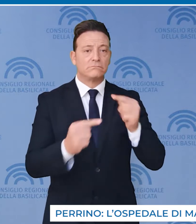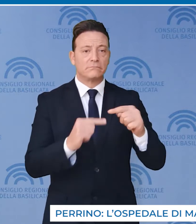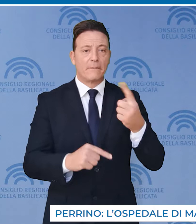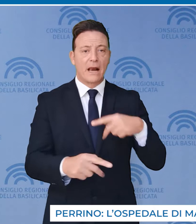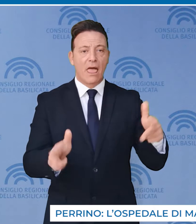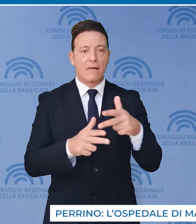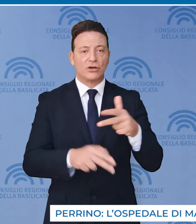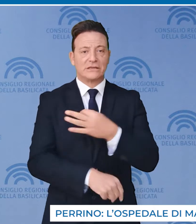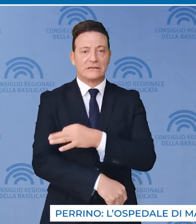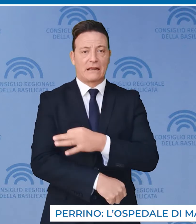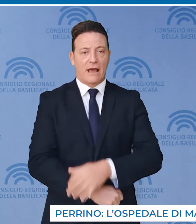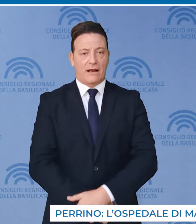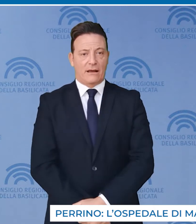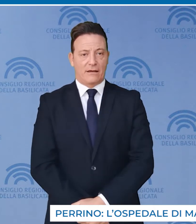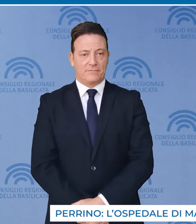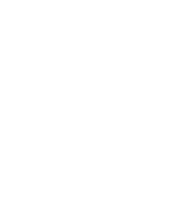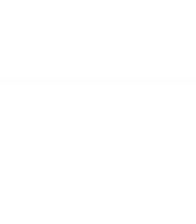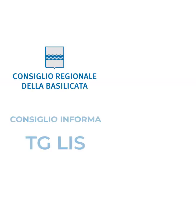emergenza sanitaria.